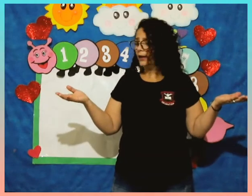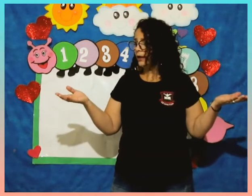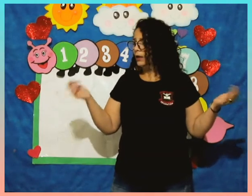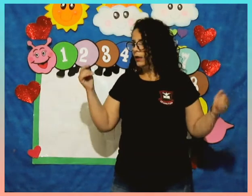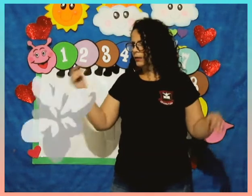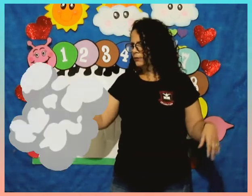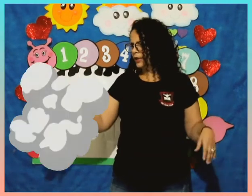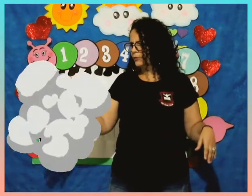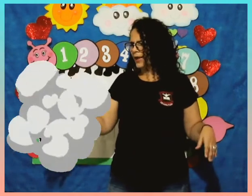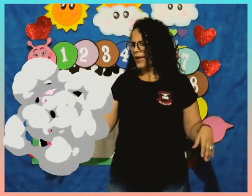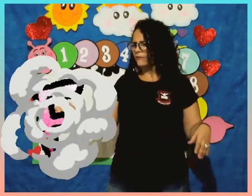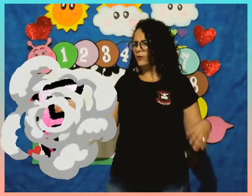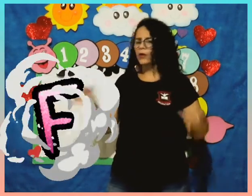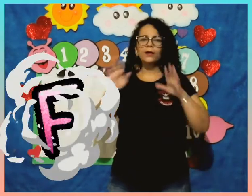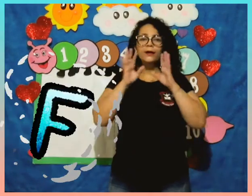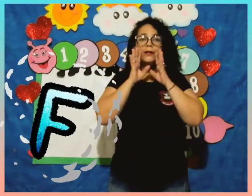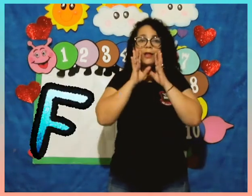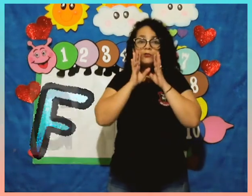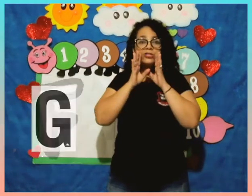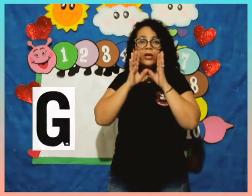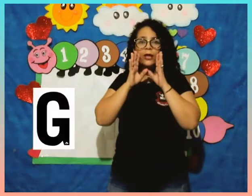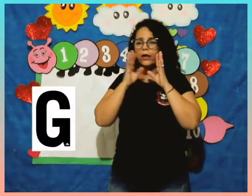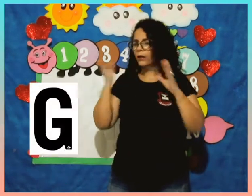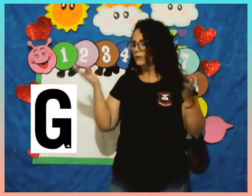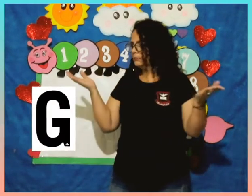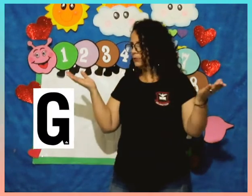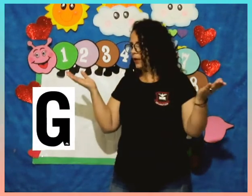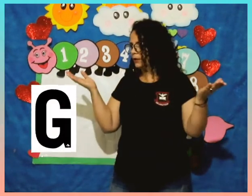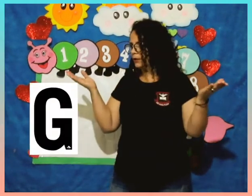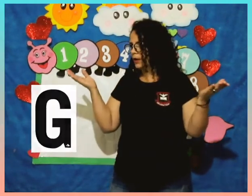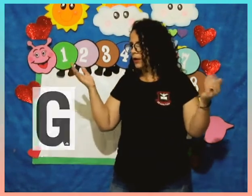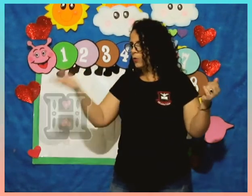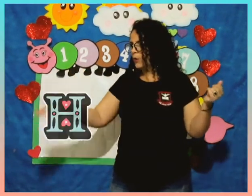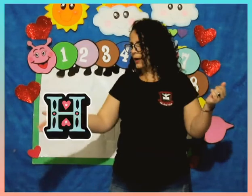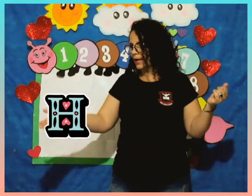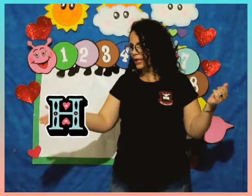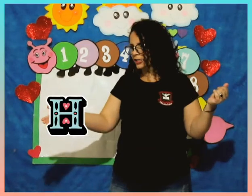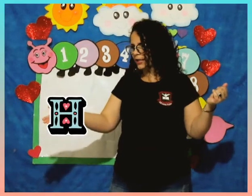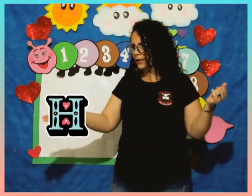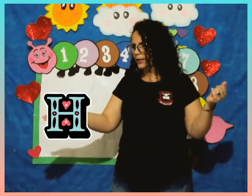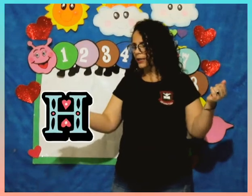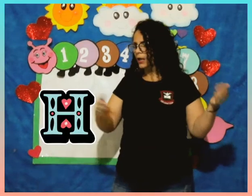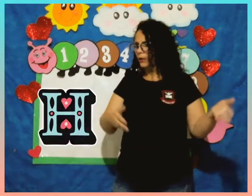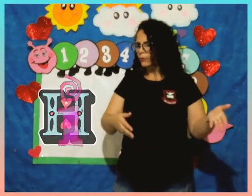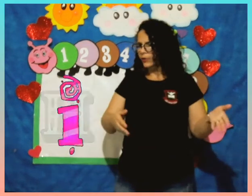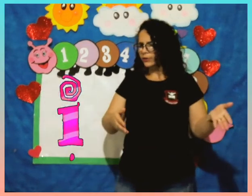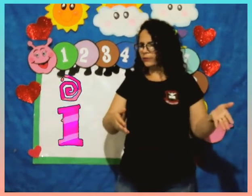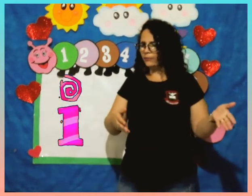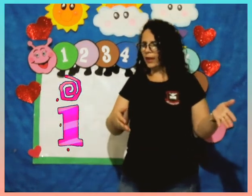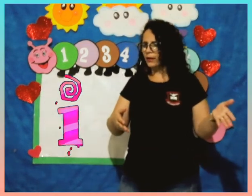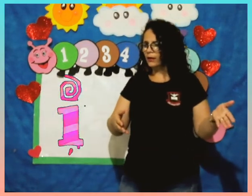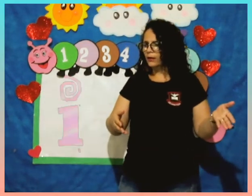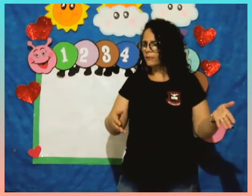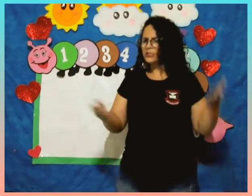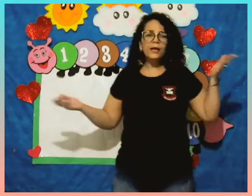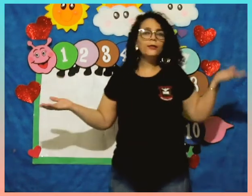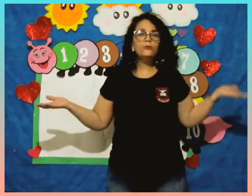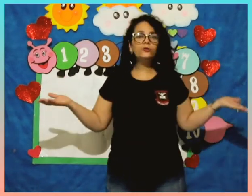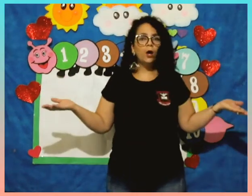Tem o F, cadê o G? Não tem. O H está ali, o I também, mas cadê o J?